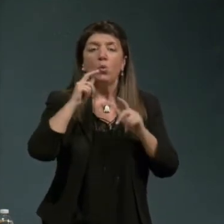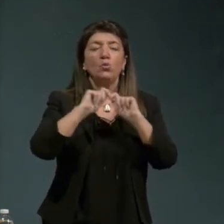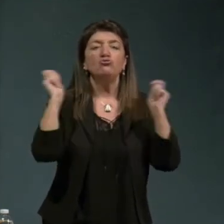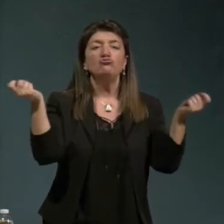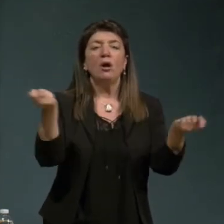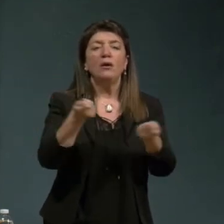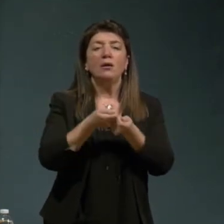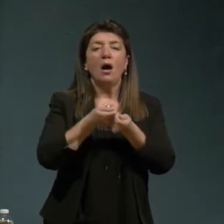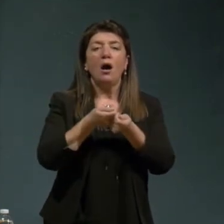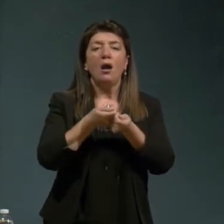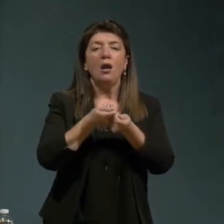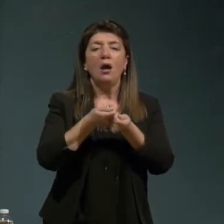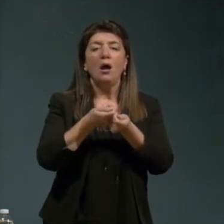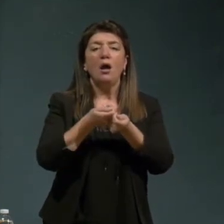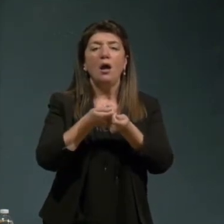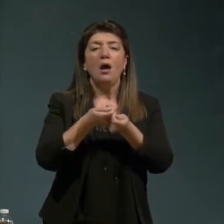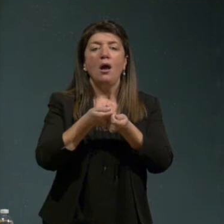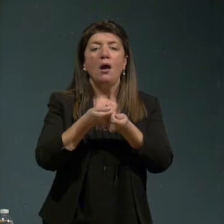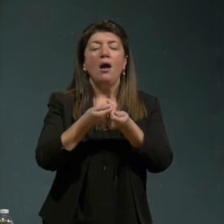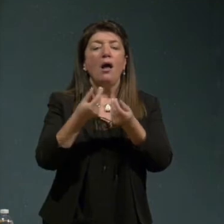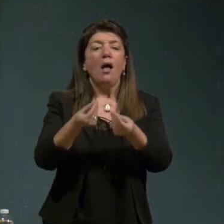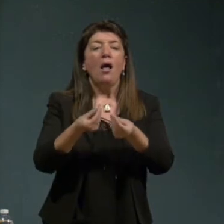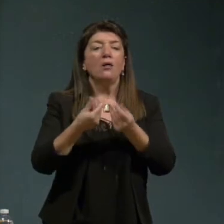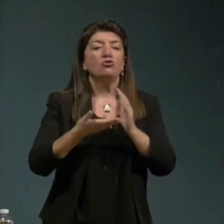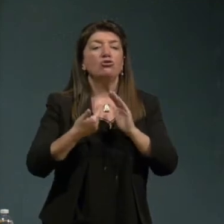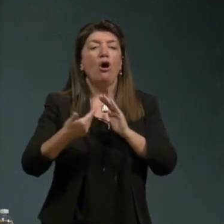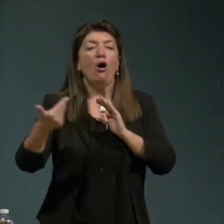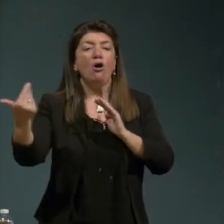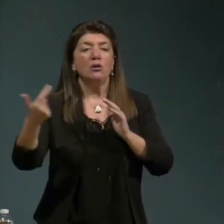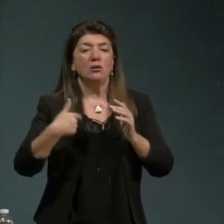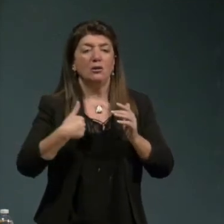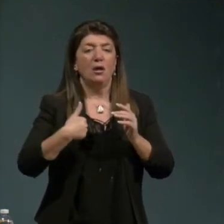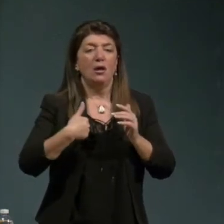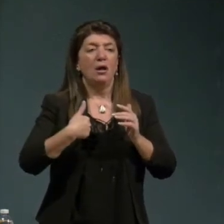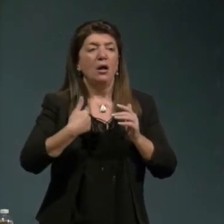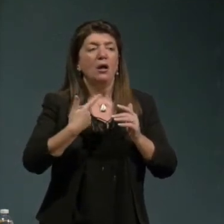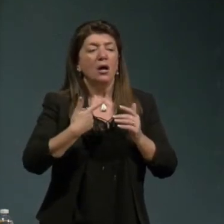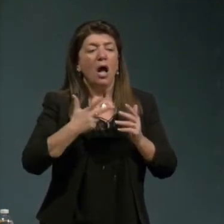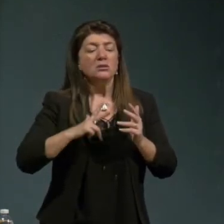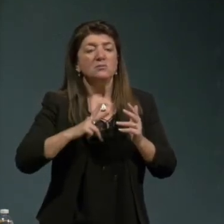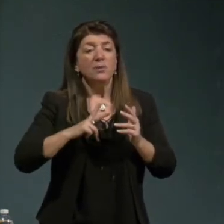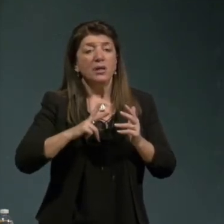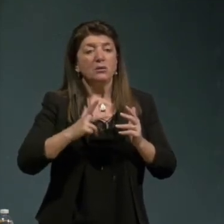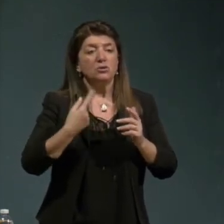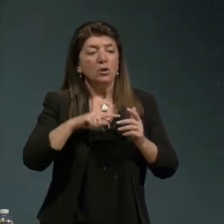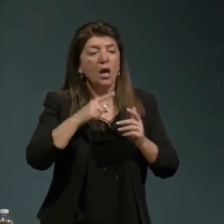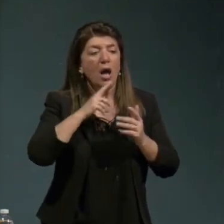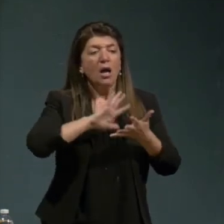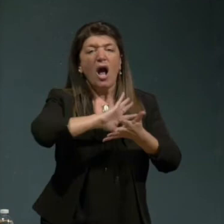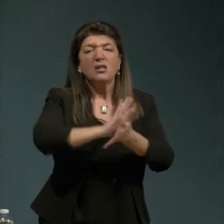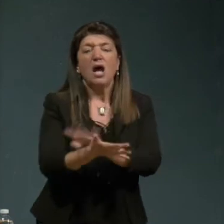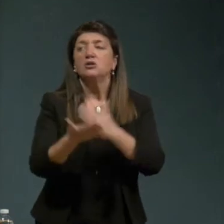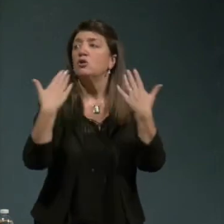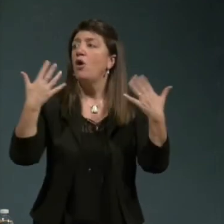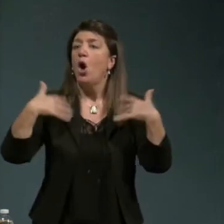aspirazione a non andare alle catastrofe ecologiche o la degradazione continua della